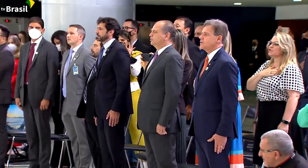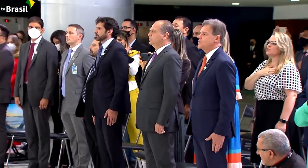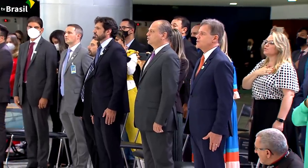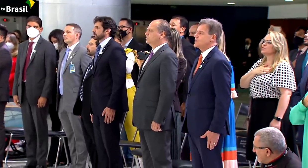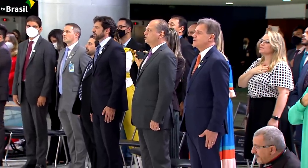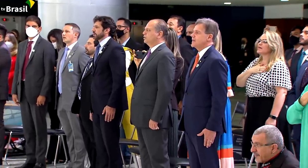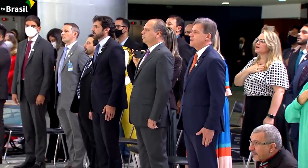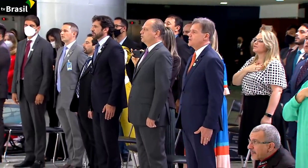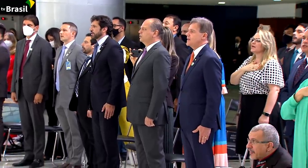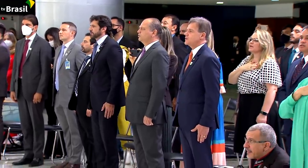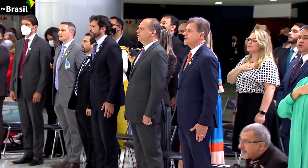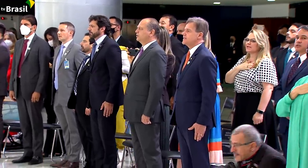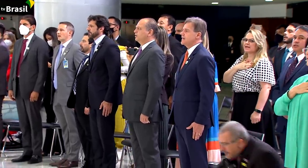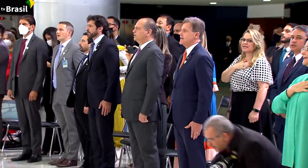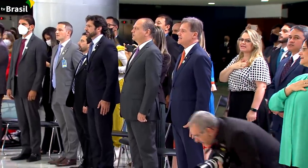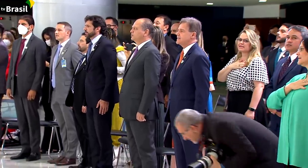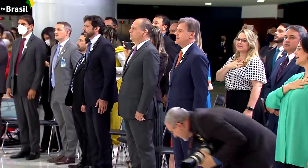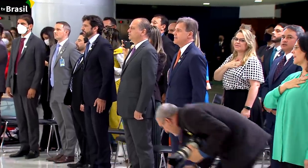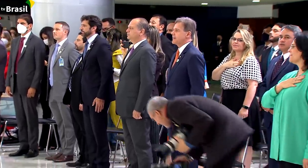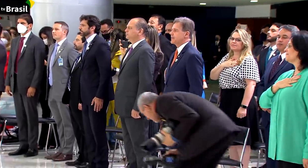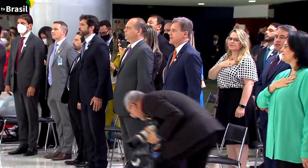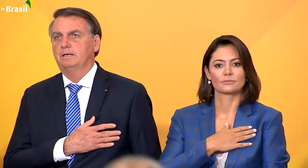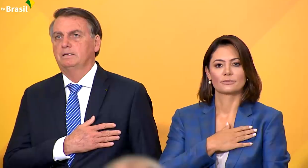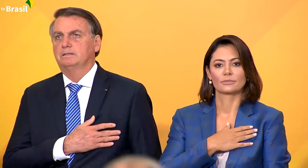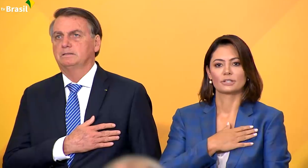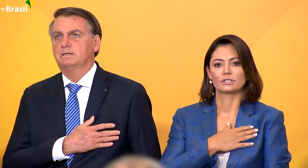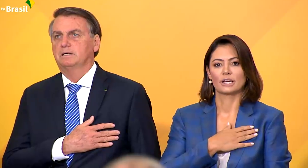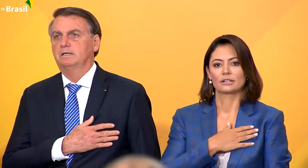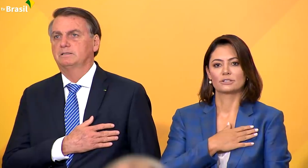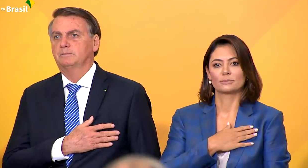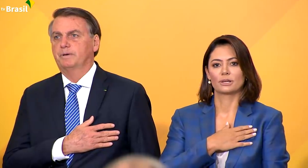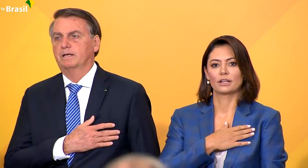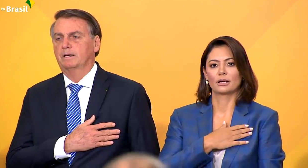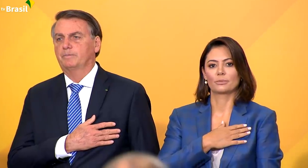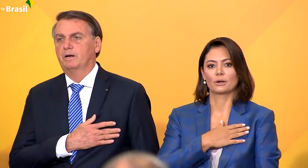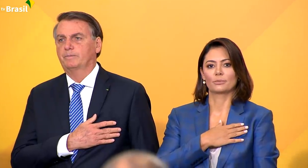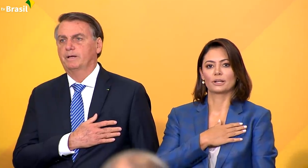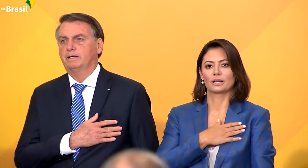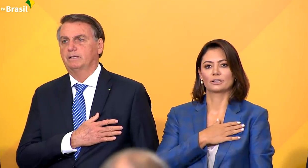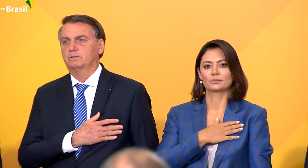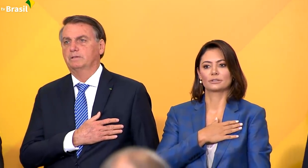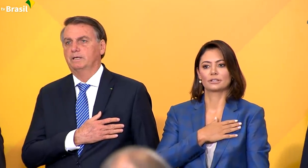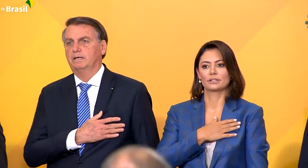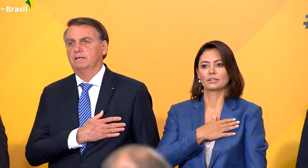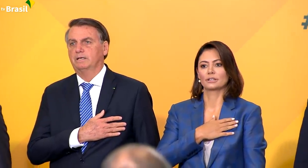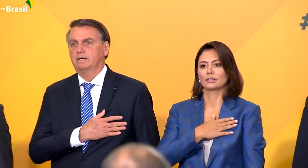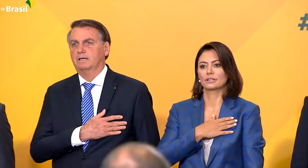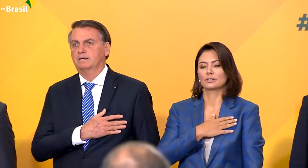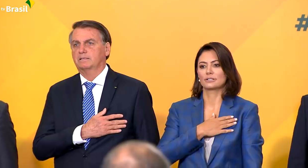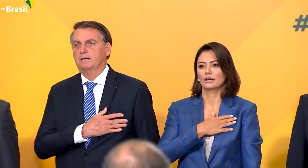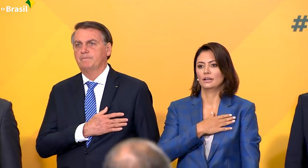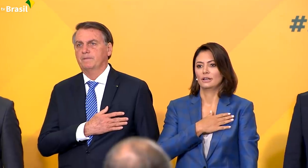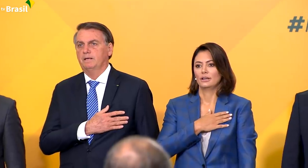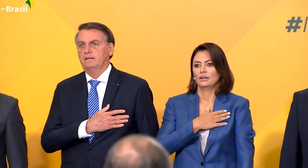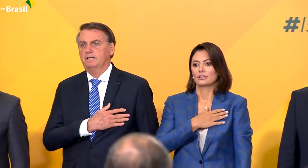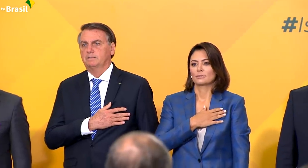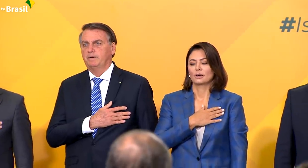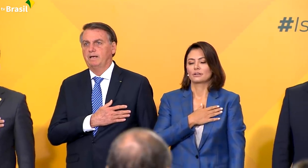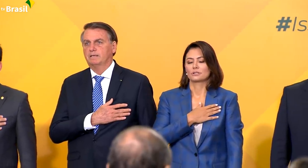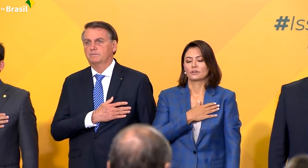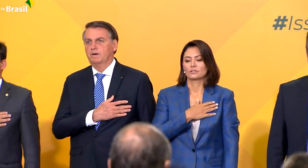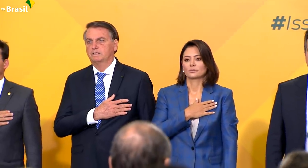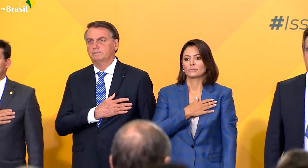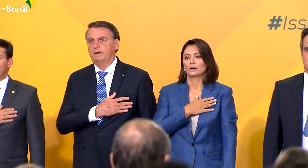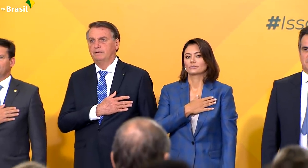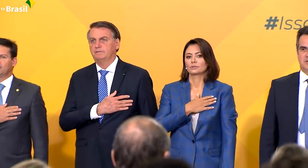imagem do cruzeiro resplodece. Te vinte pela própria natureza, és